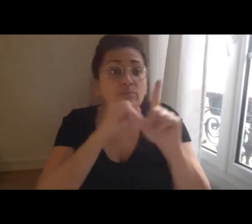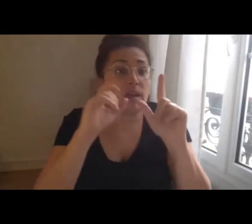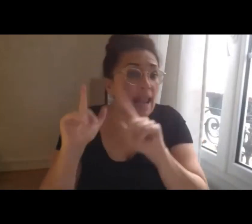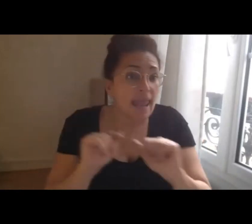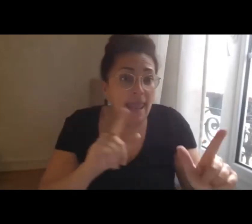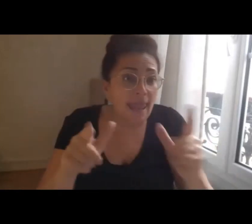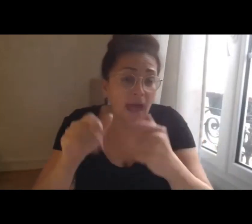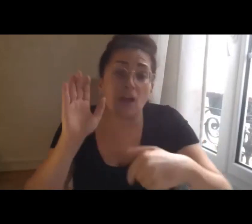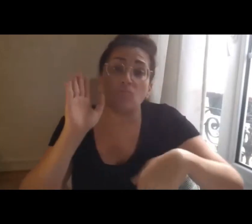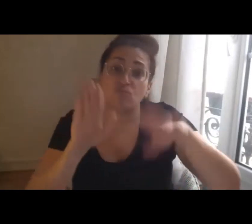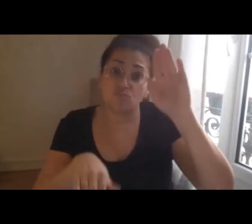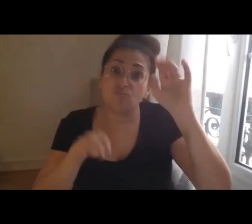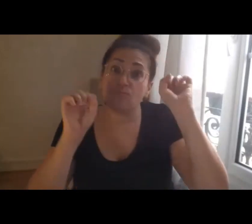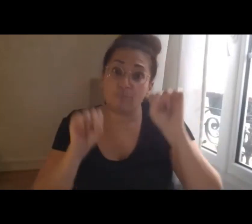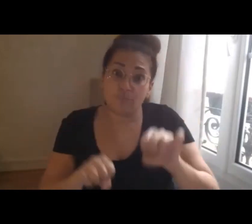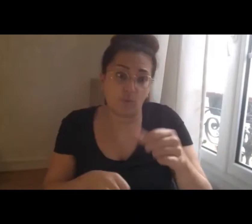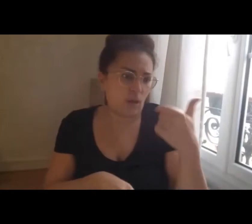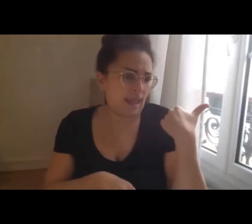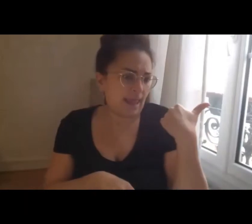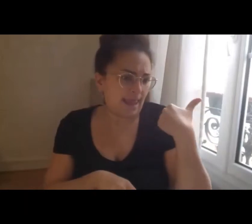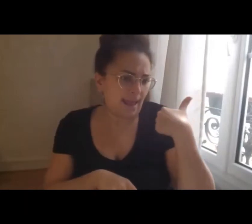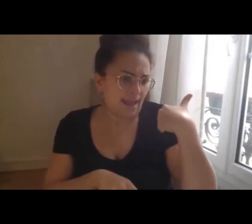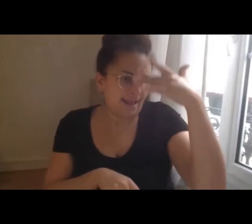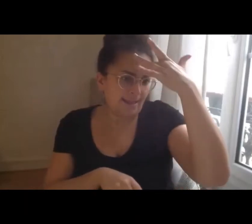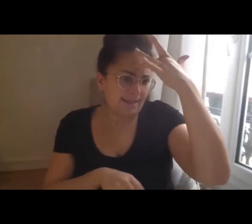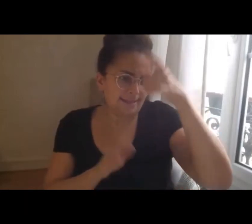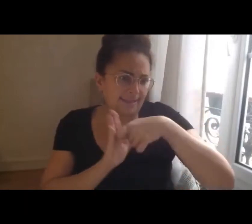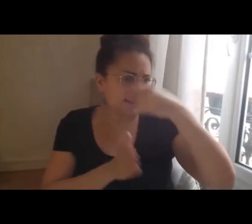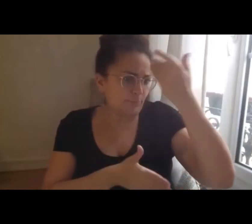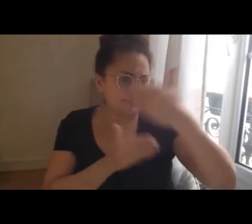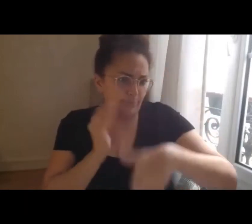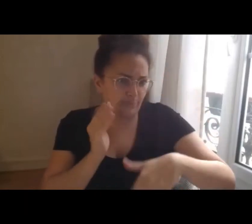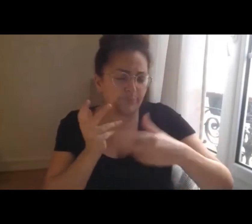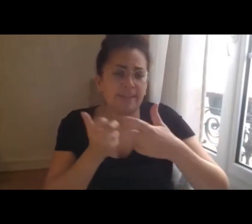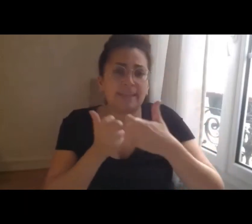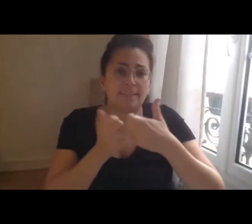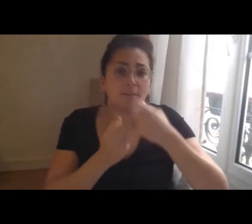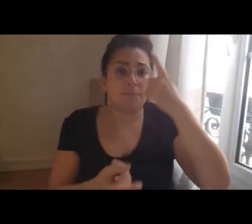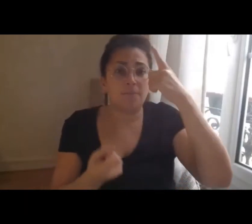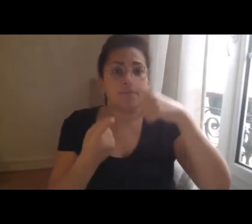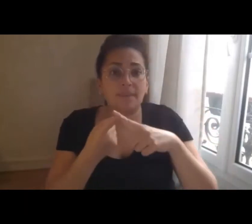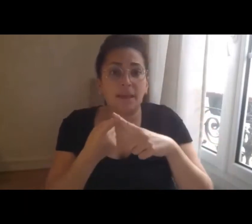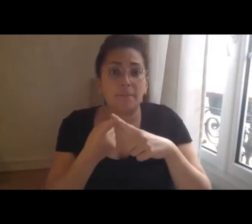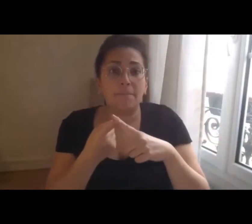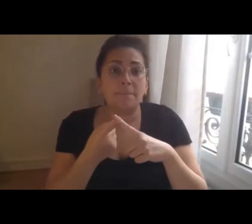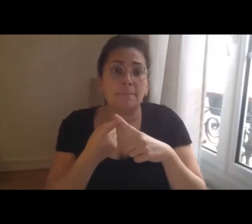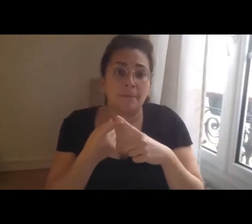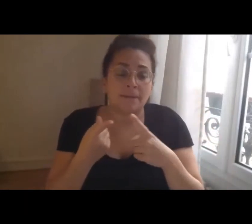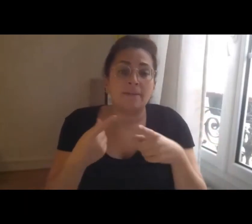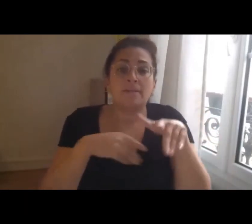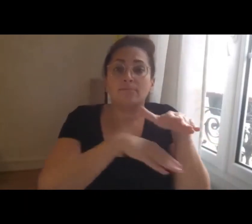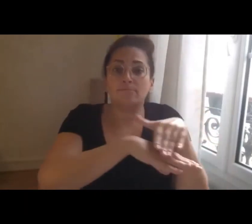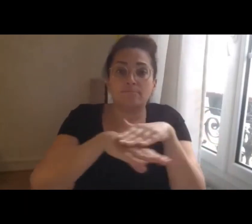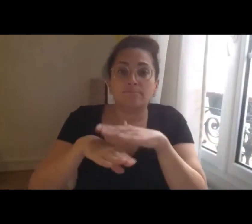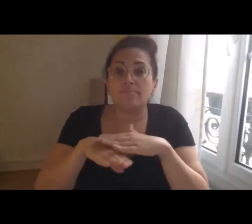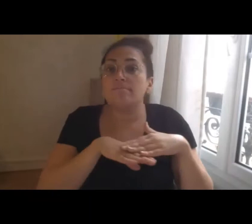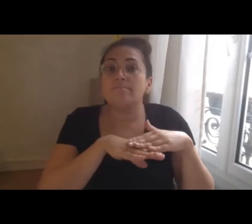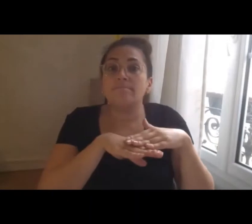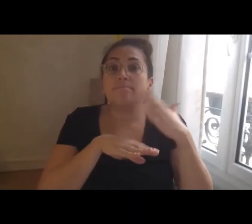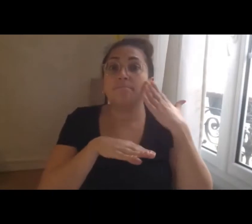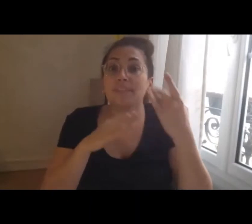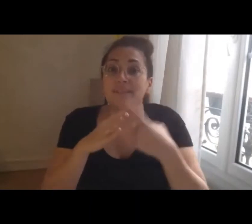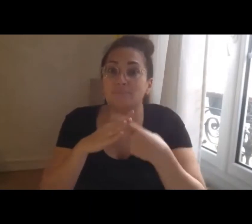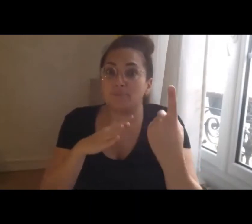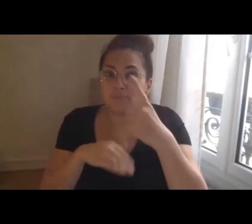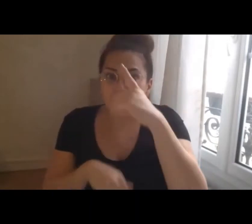appel à projet s'est clos cet été, il portait sur la prévention de la désinsertion professionnelle et le maintien en emploi. Et en